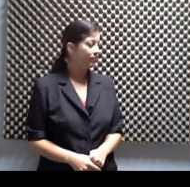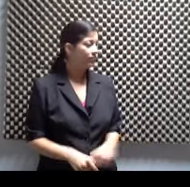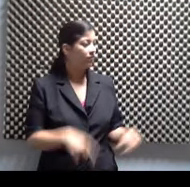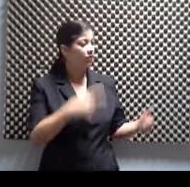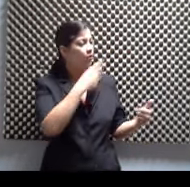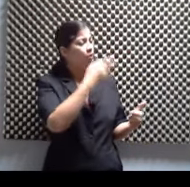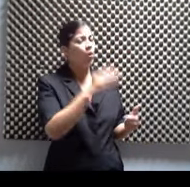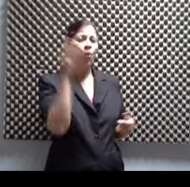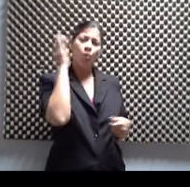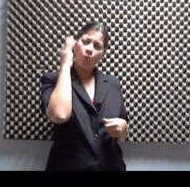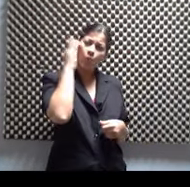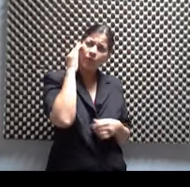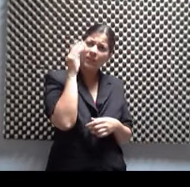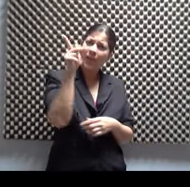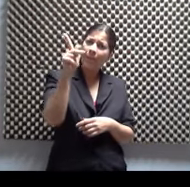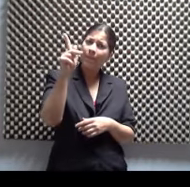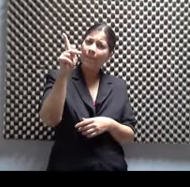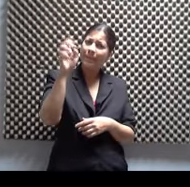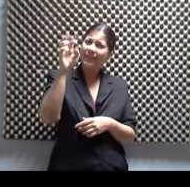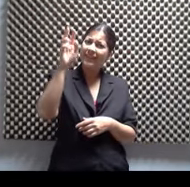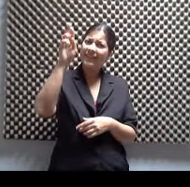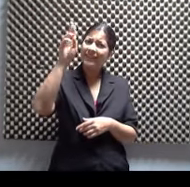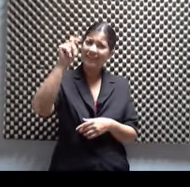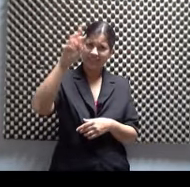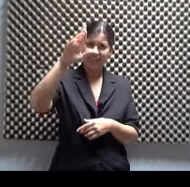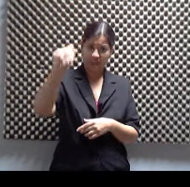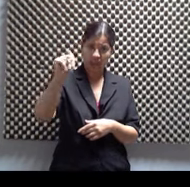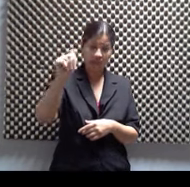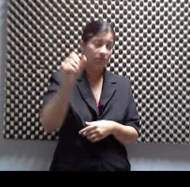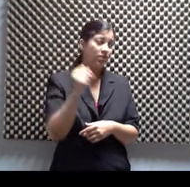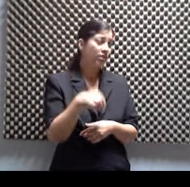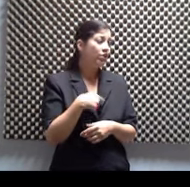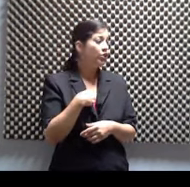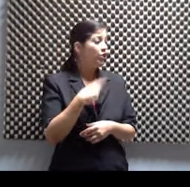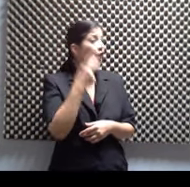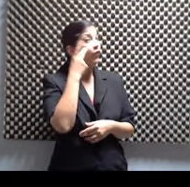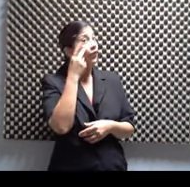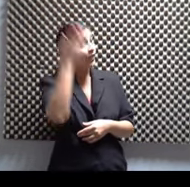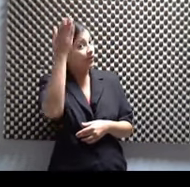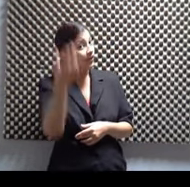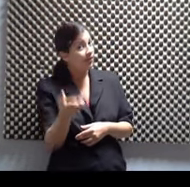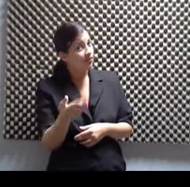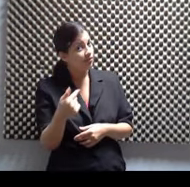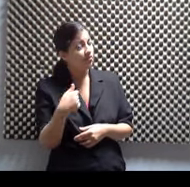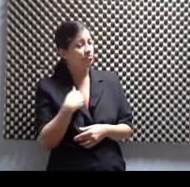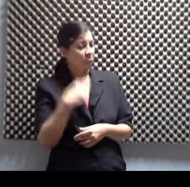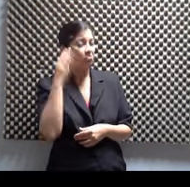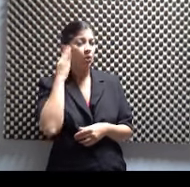Petra? ¿Estudias con ella? Conocía de Petra. Ah, ok. Y de hincapié. Y de hincapié de su compañía. Siempre